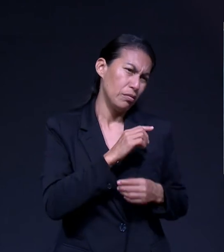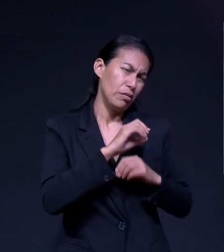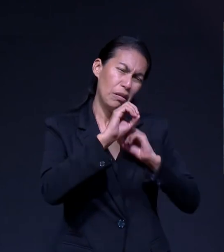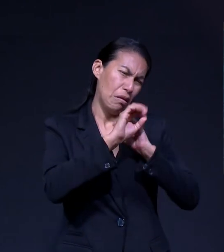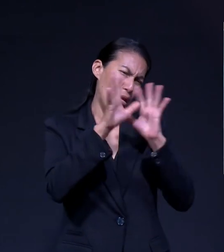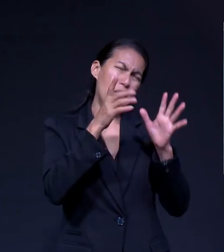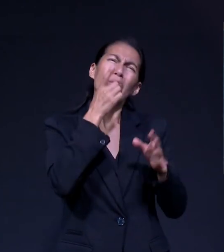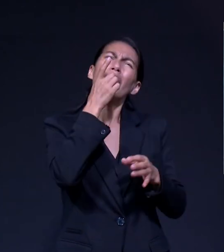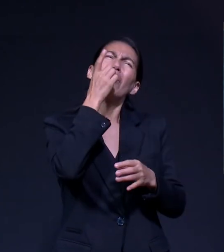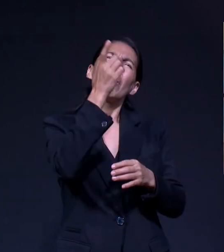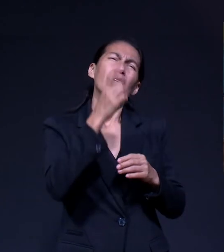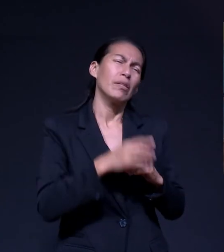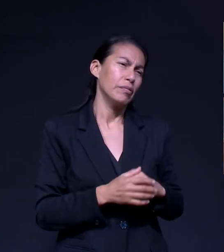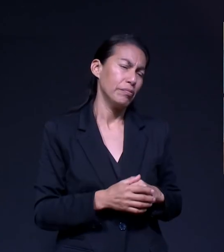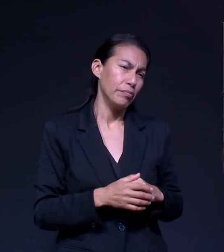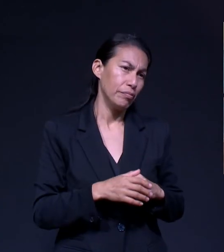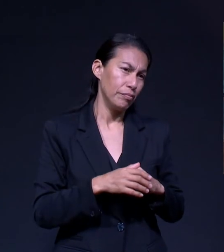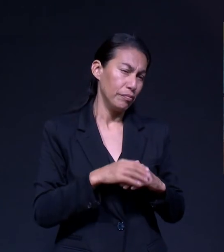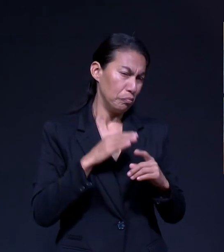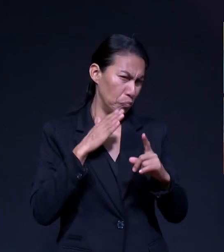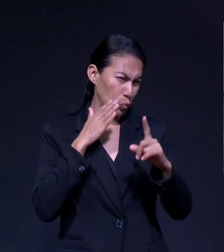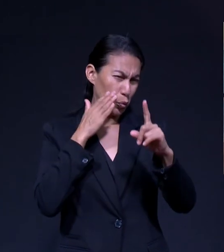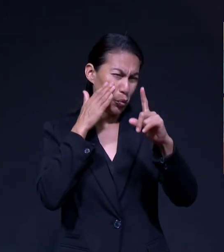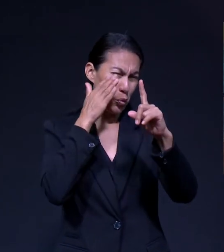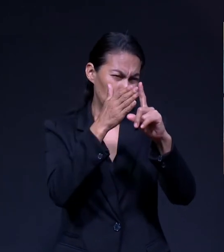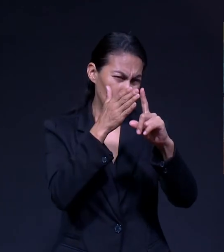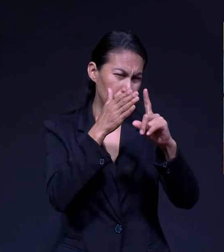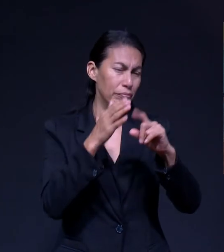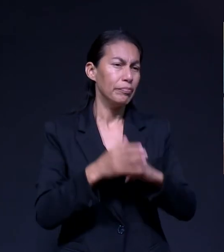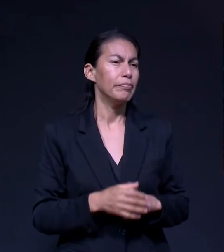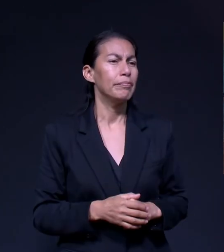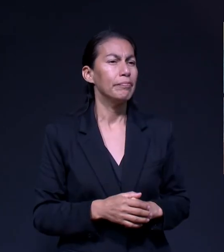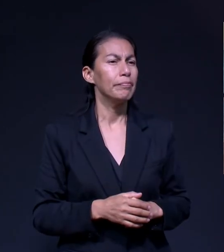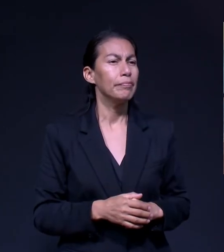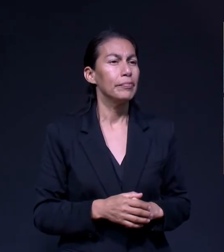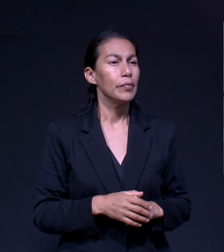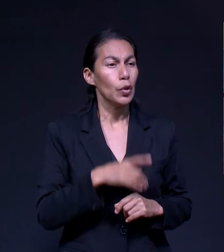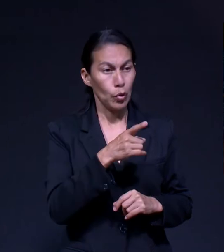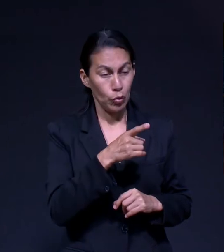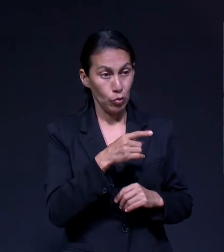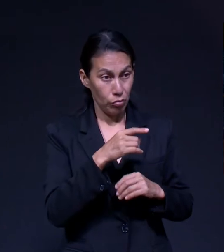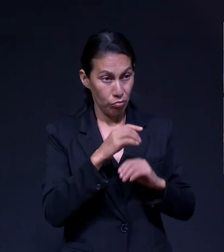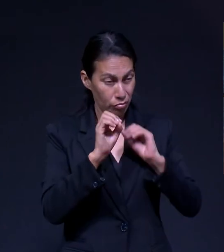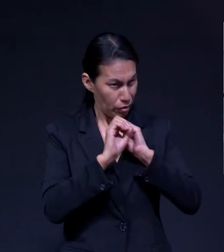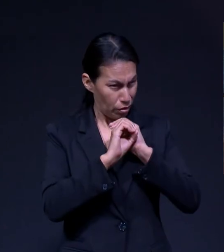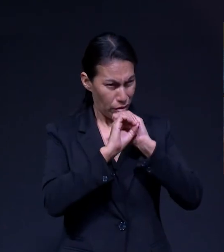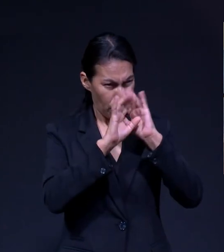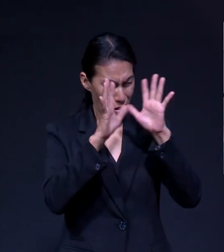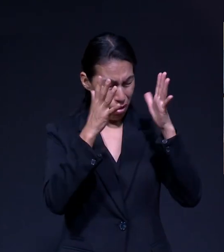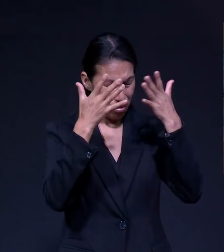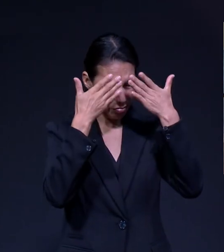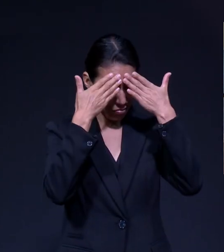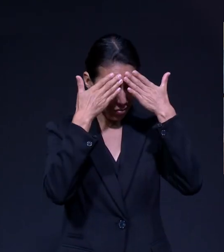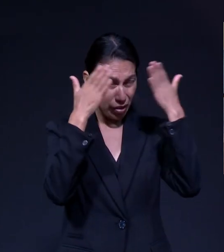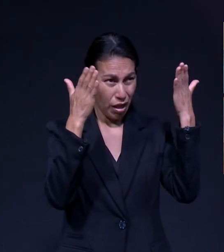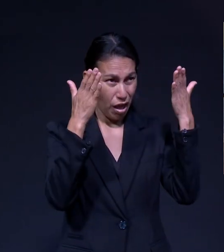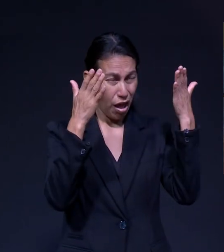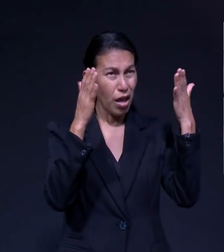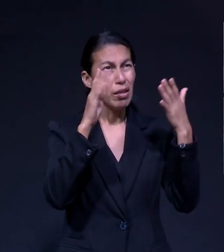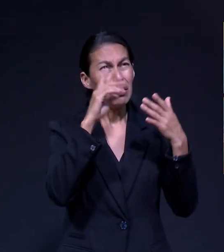De tal manera Y precisión De tal manera Que tú tengas bien claro Qué es lo que le vas a pedir